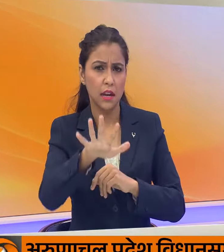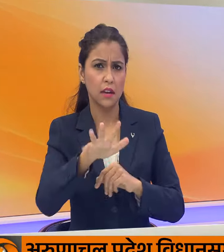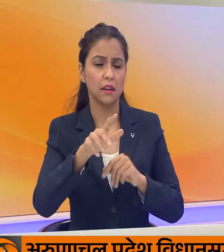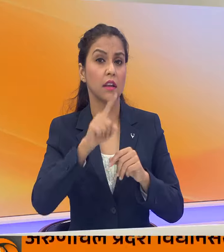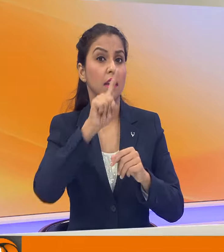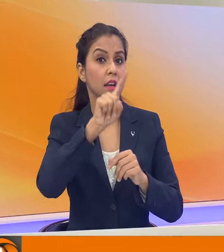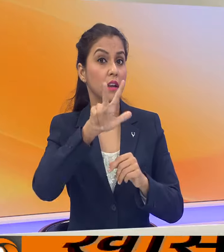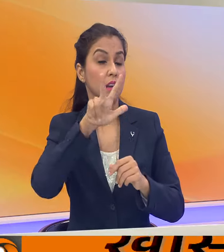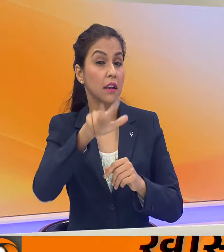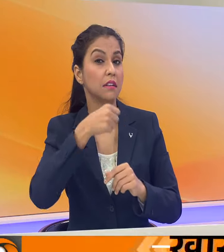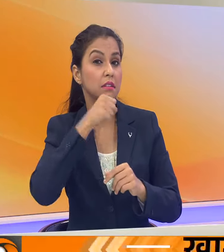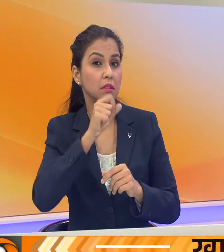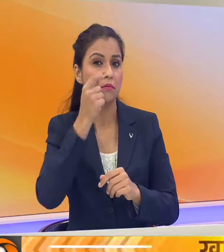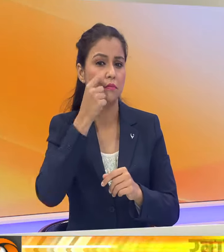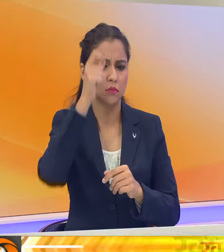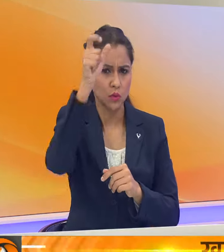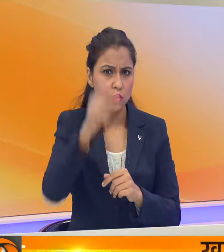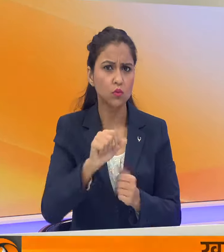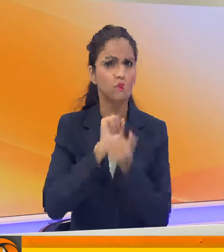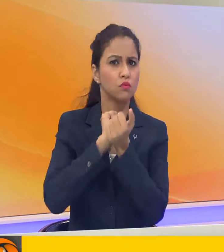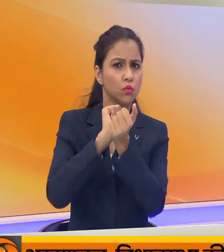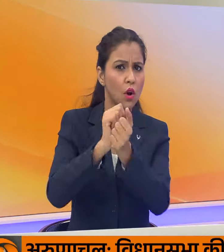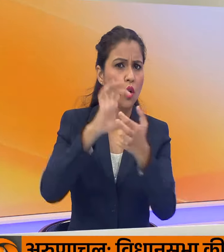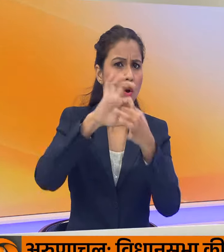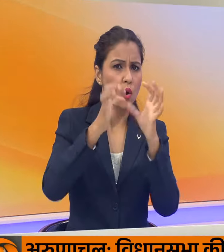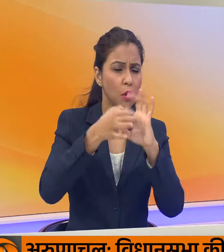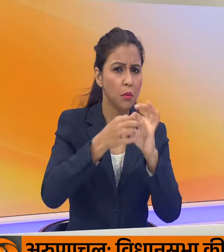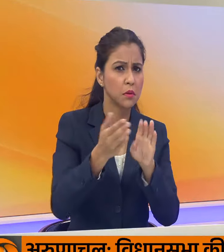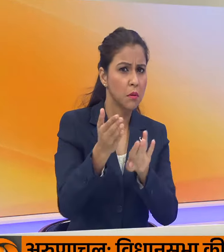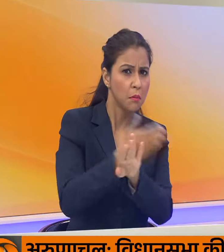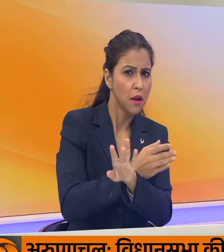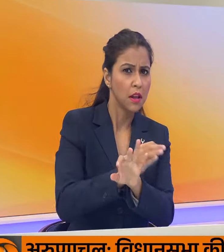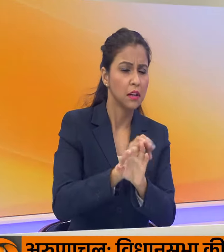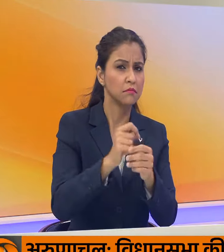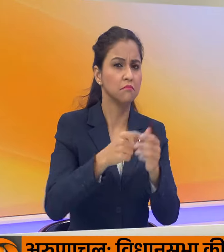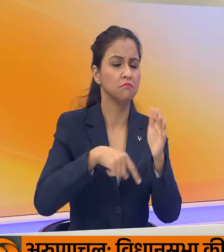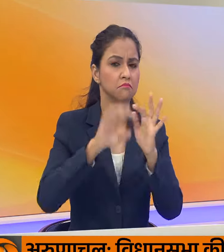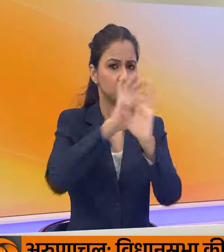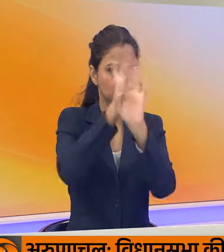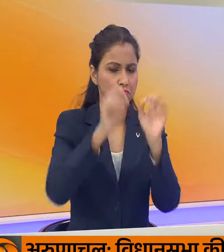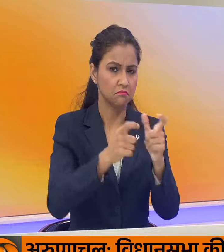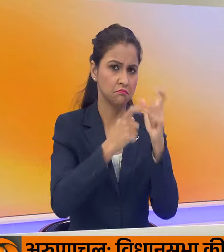को गिरफतार किया है ओलिंपिक से पहले फ्रांस में सुरक्षा व्यवस्था चरम पर है